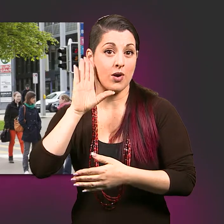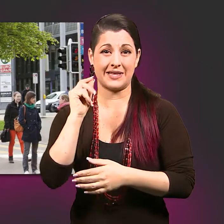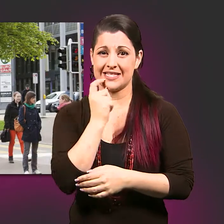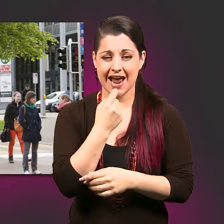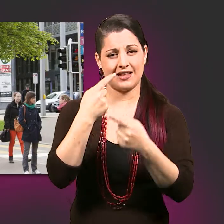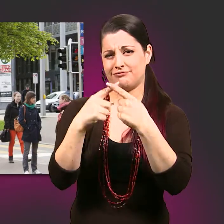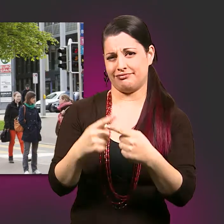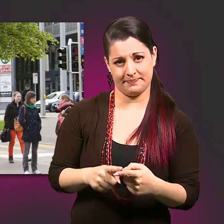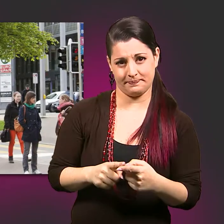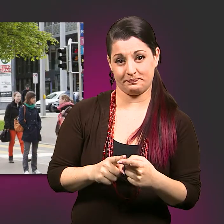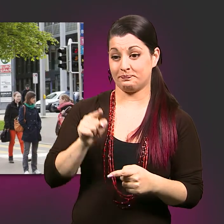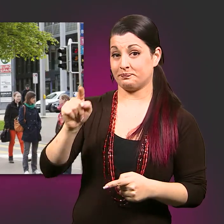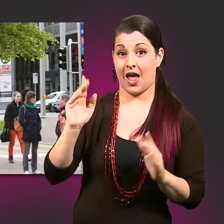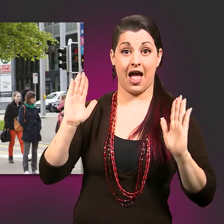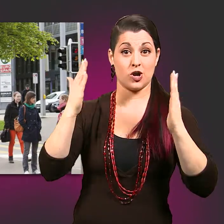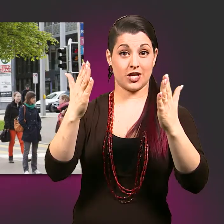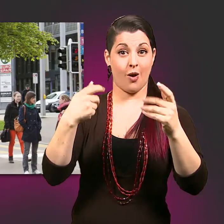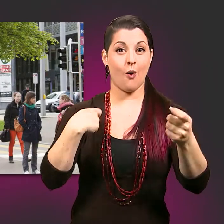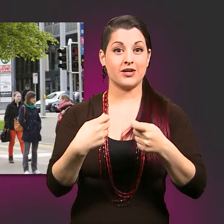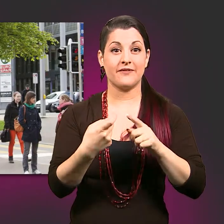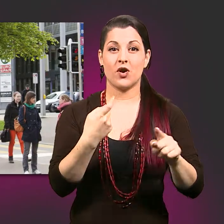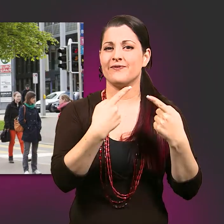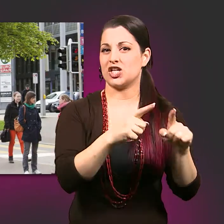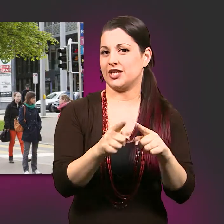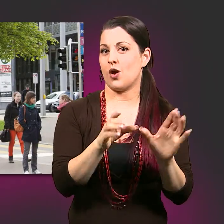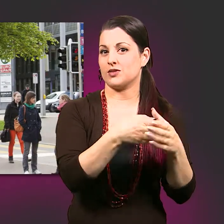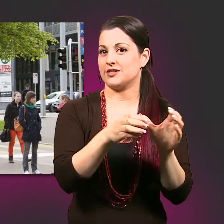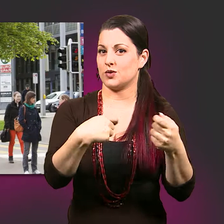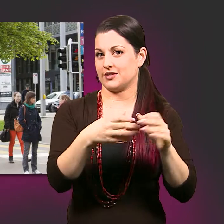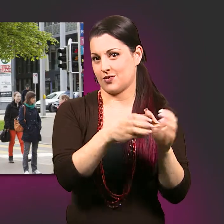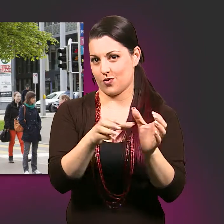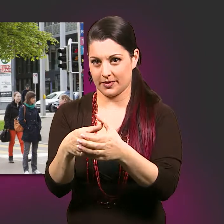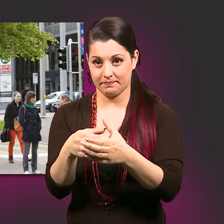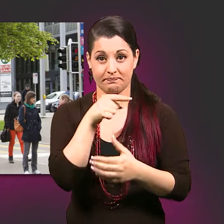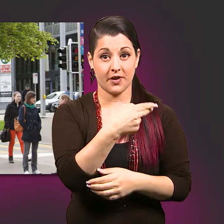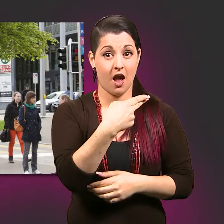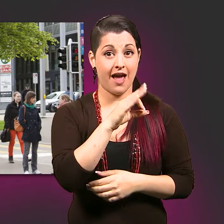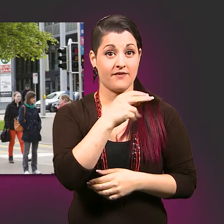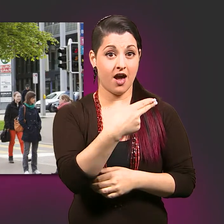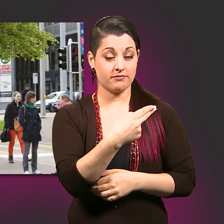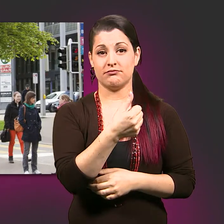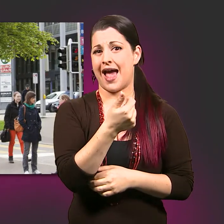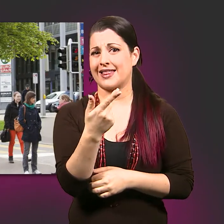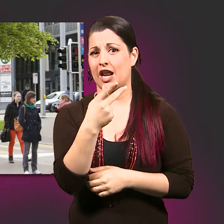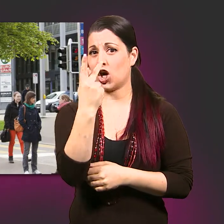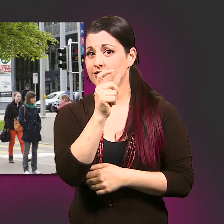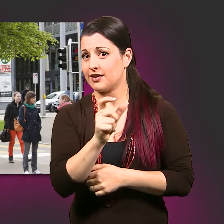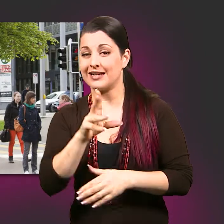Ohrsalben oder mit den Zähnenhören und mehr. Die Ausstellung steht unter der Führung von verschiedenen Organisationen, der